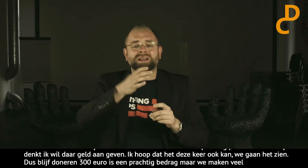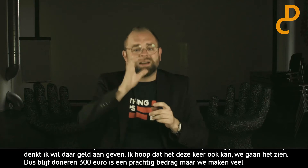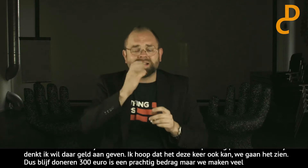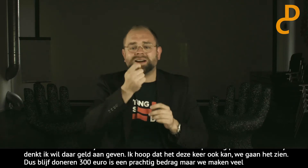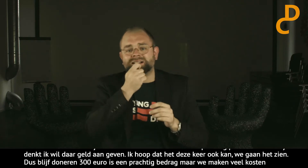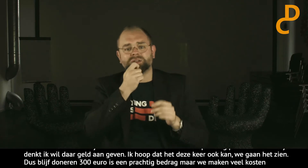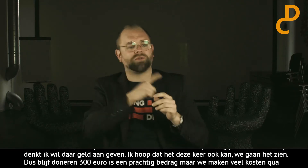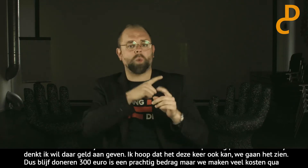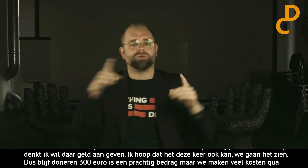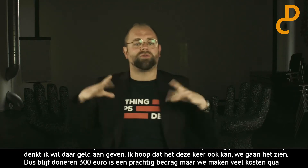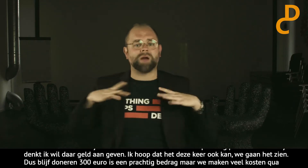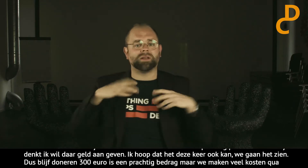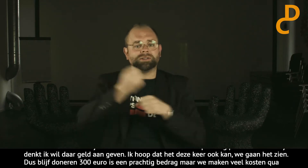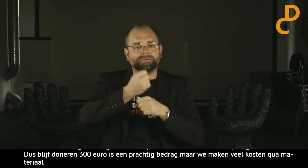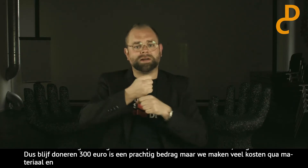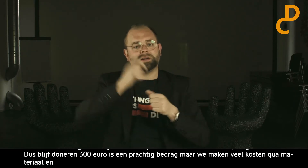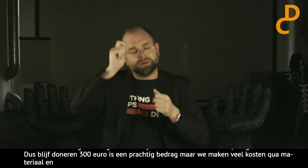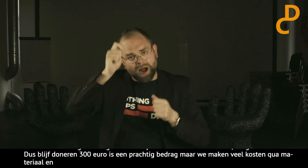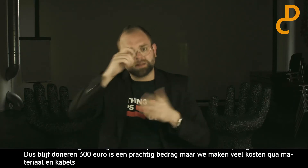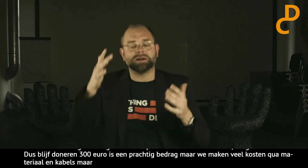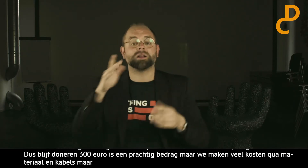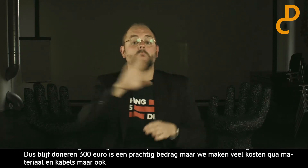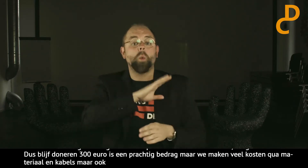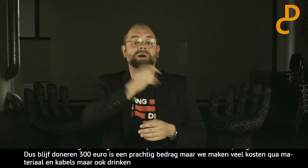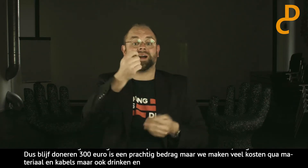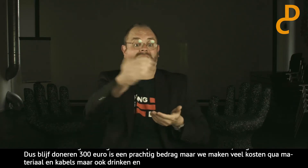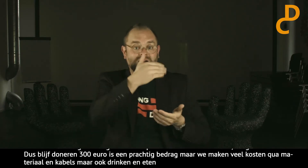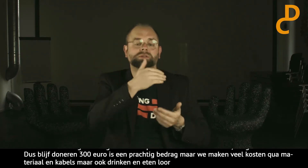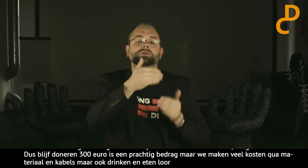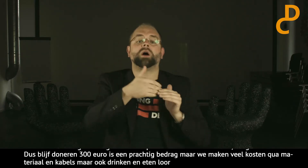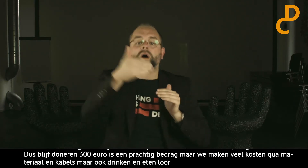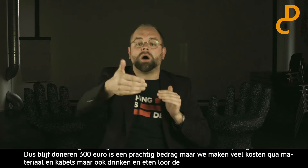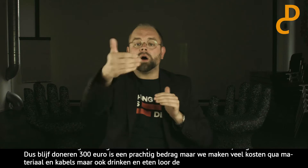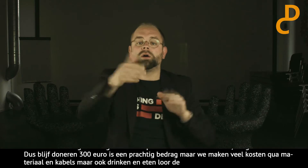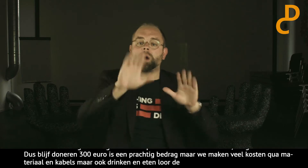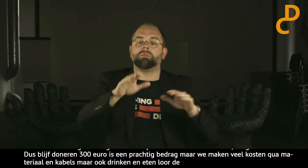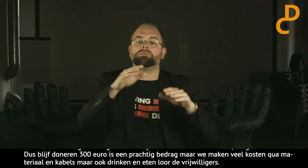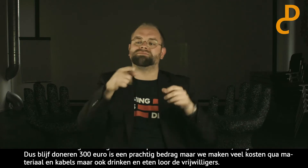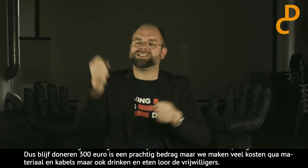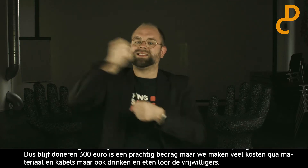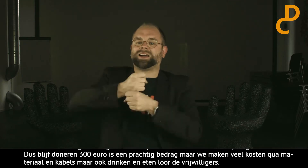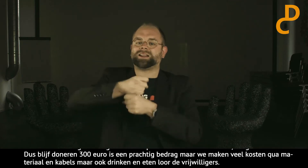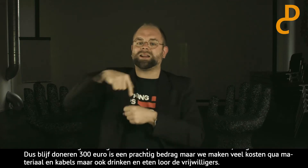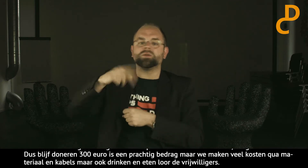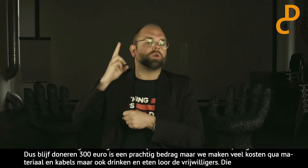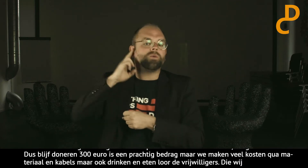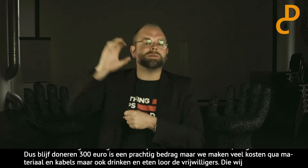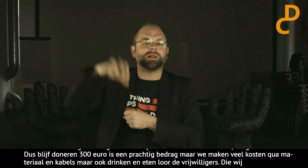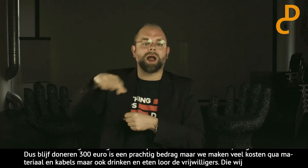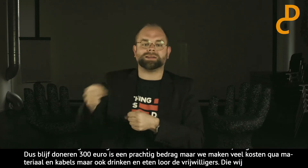maar ook drinken en eten voor de vrijwilligers die we waarderen. Dus al het geld dat wordt binnengehaald gaat zeker ook in de